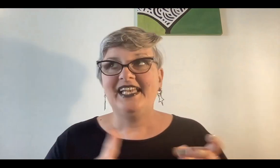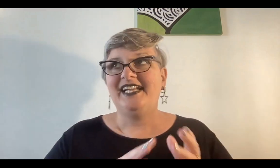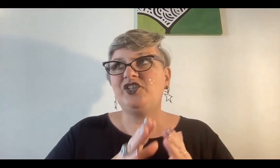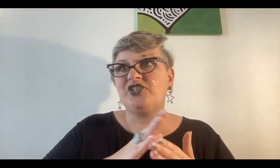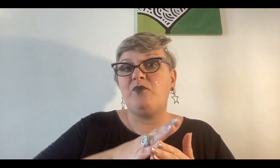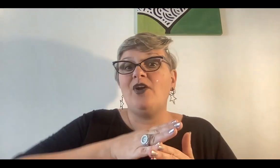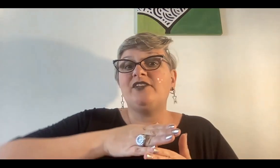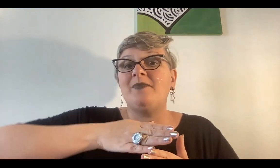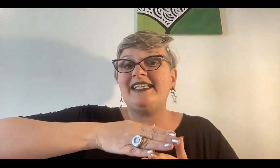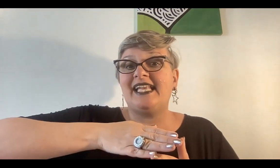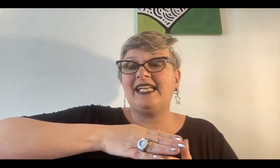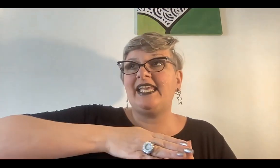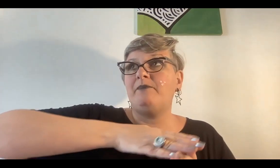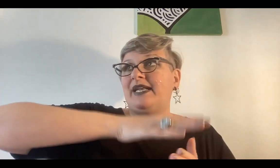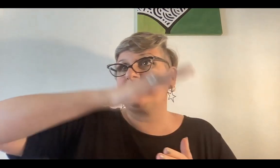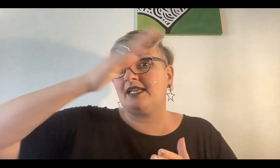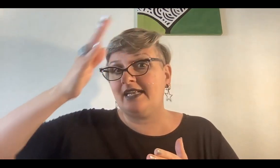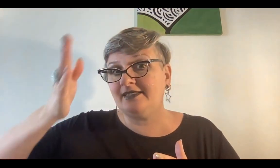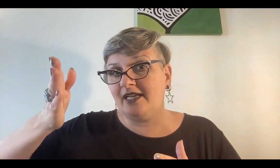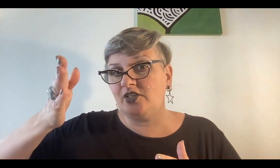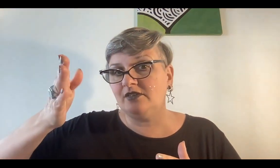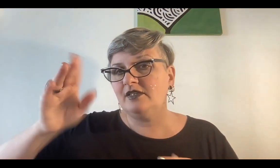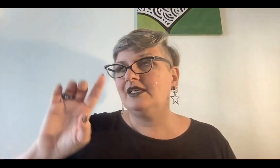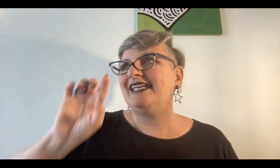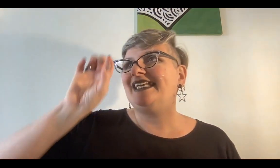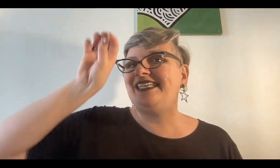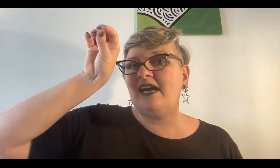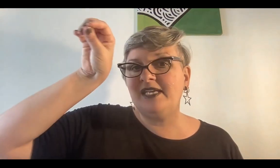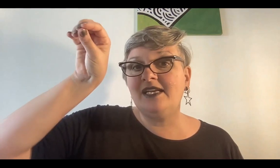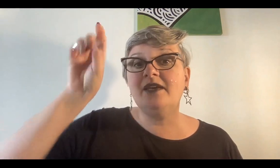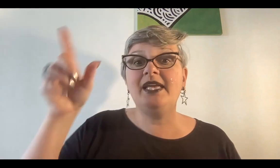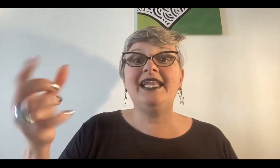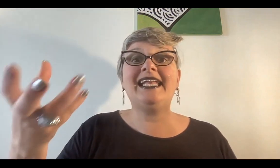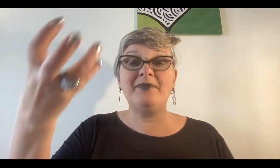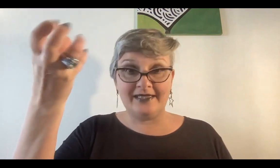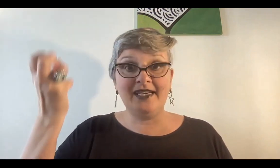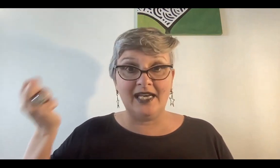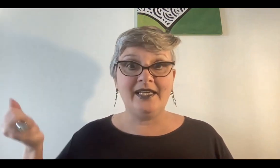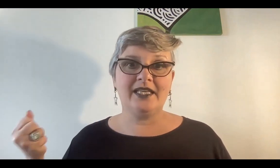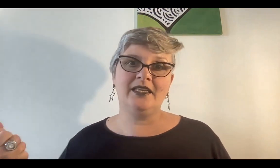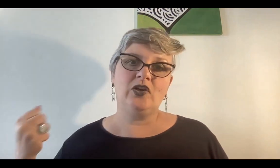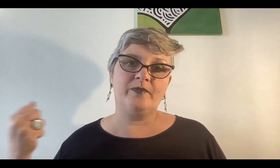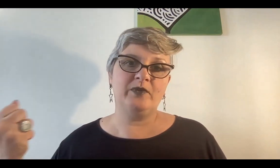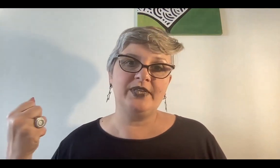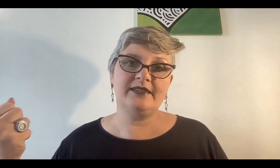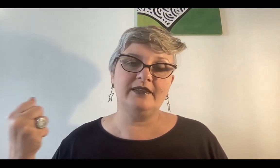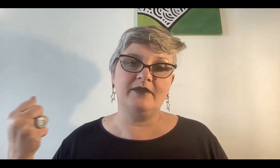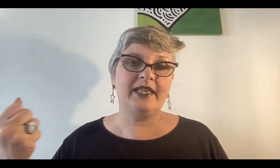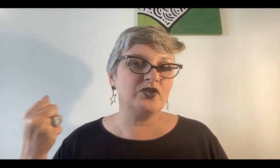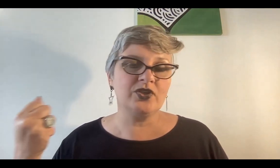entonces voy a tomar esa energía para cerrar este año y abrir el que viene que va a tener la energía de escorpio muy incentivada no